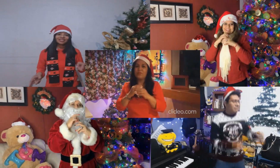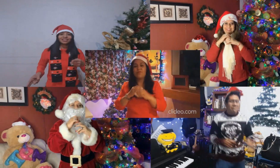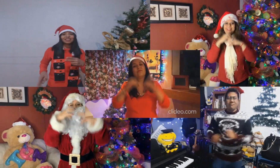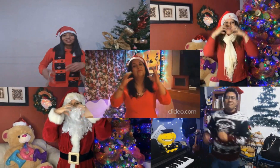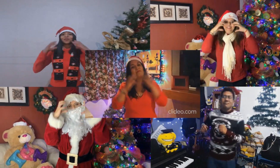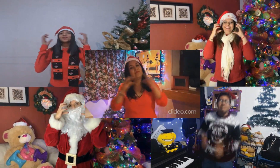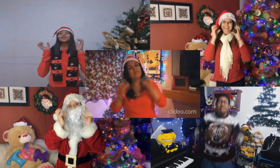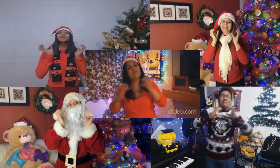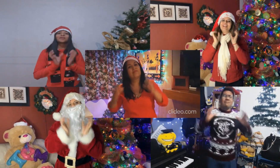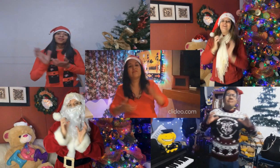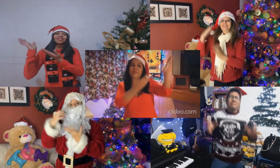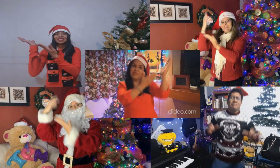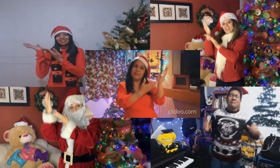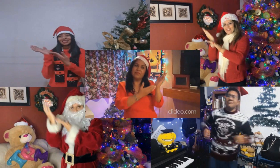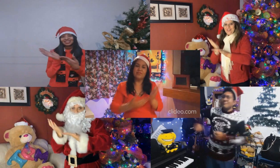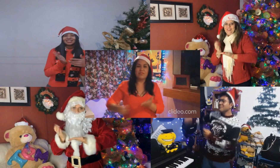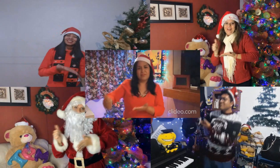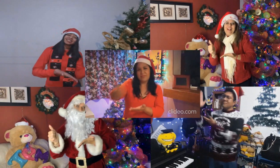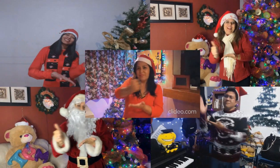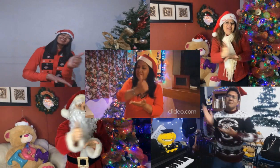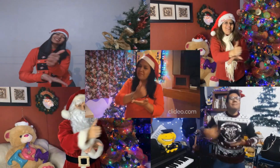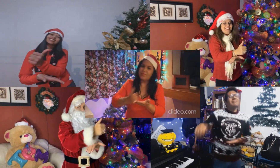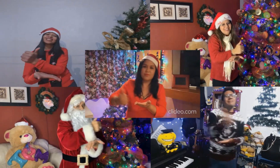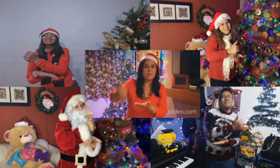Santa Cruz llegó a la ciudad